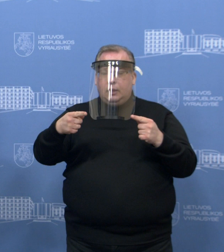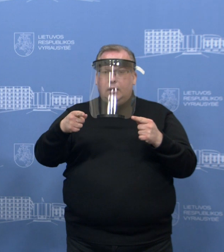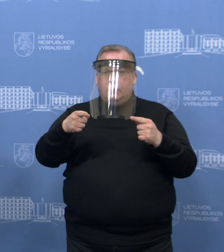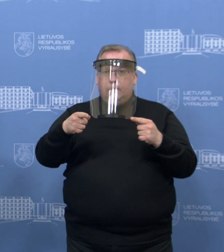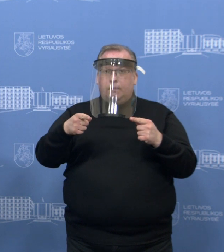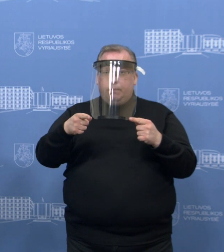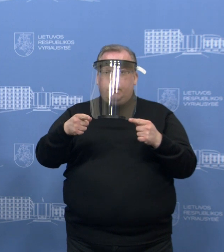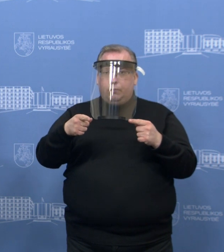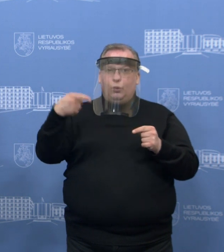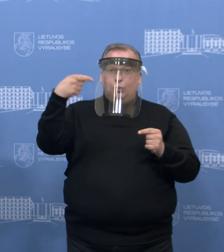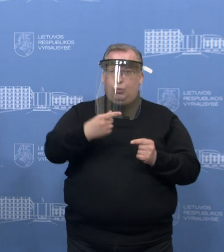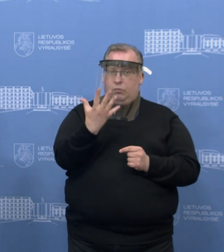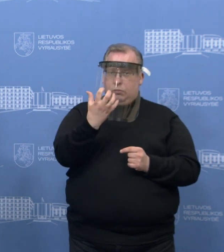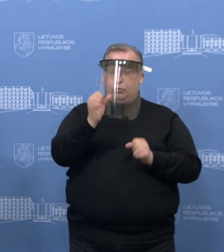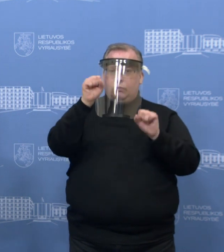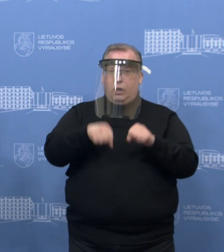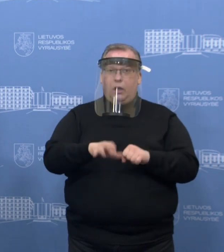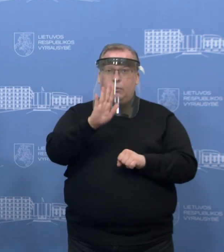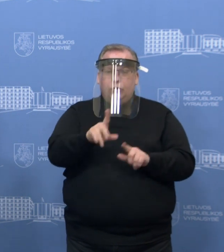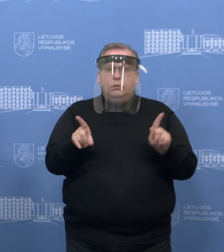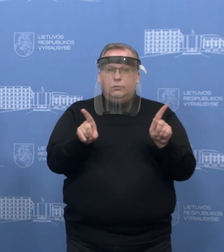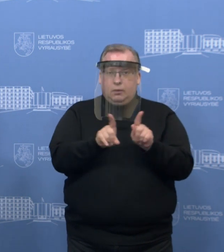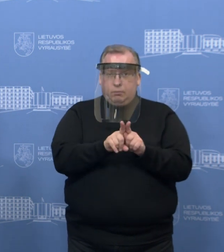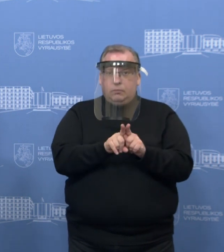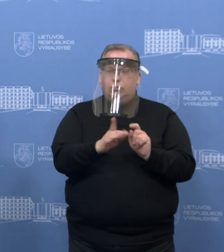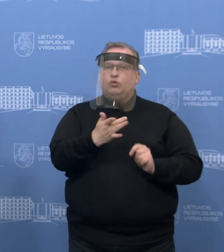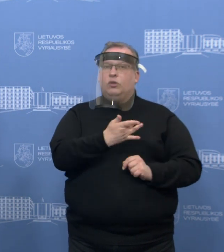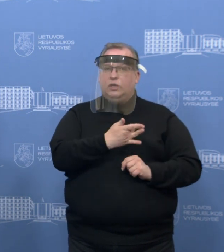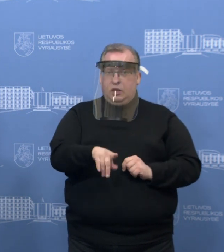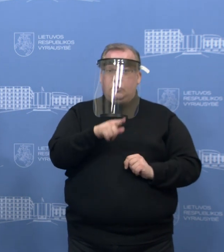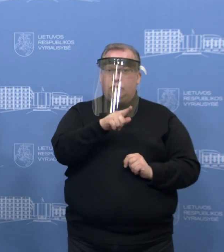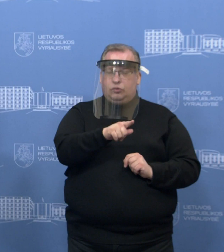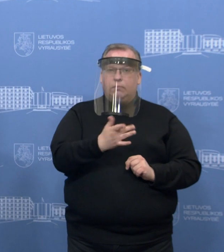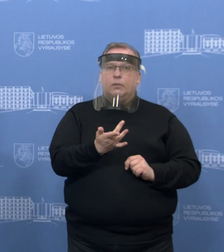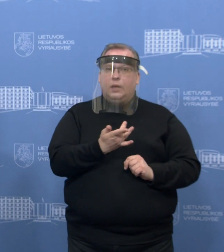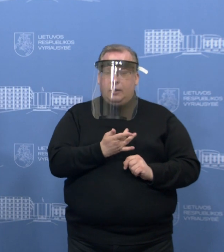pusantro tūkstančio. Tai tokios yra tos griežtos priemonės.